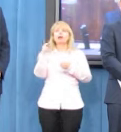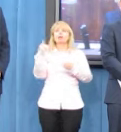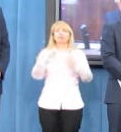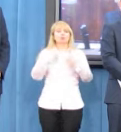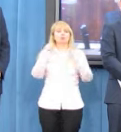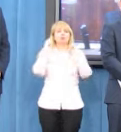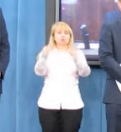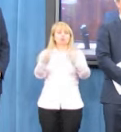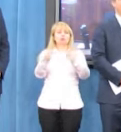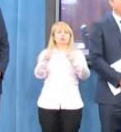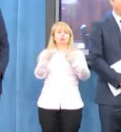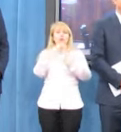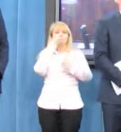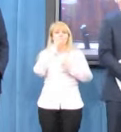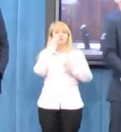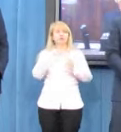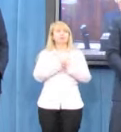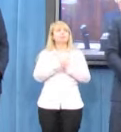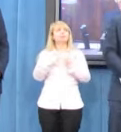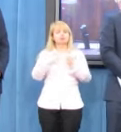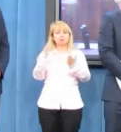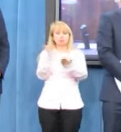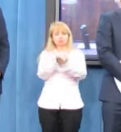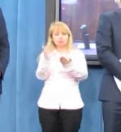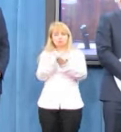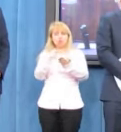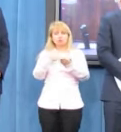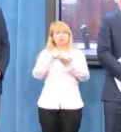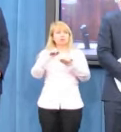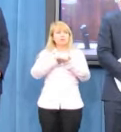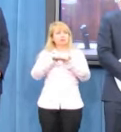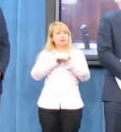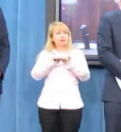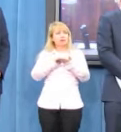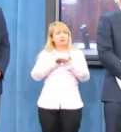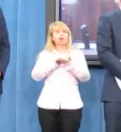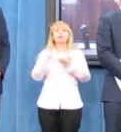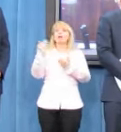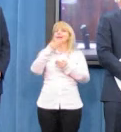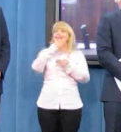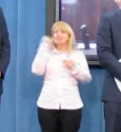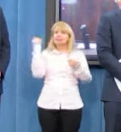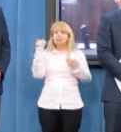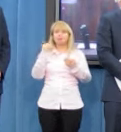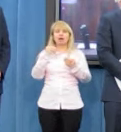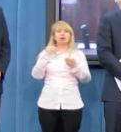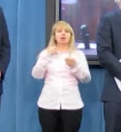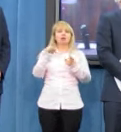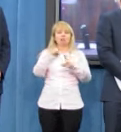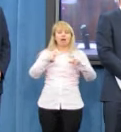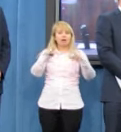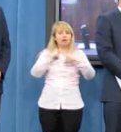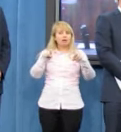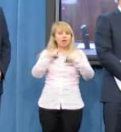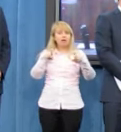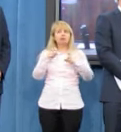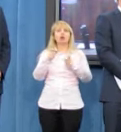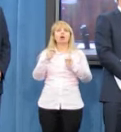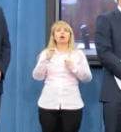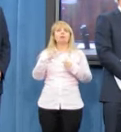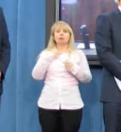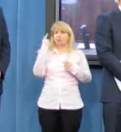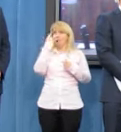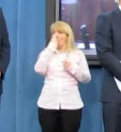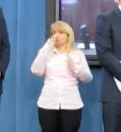Wanderlika, tam nie ma? Tak, przejrzeliśmy ten materiał. Nie ma takiego nagrania. Mam nadzieję, że wzrok